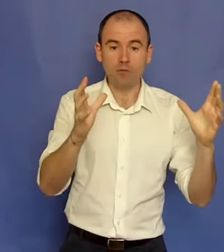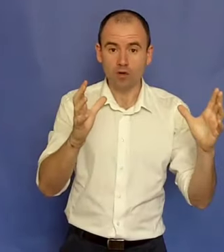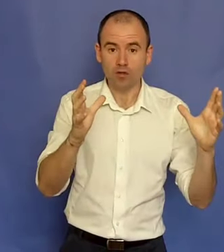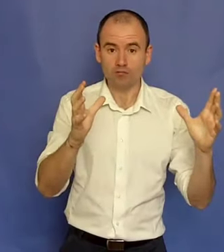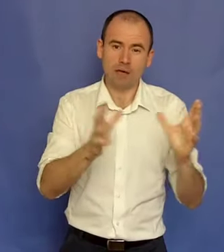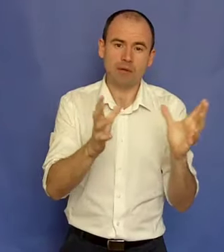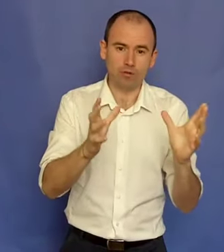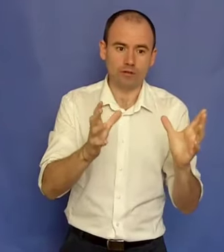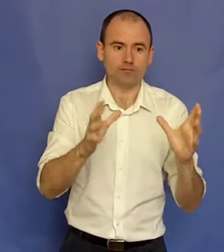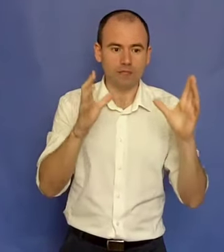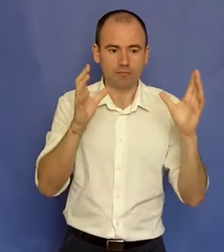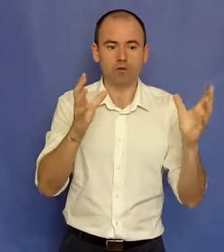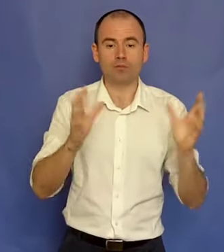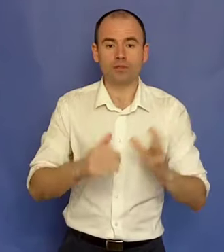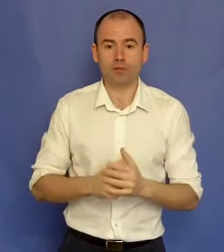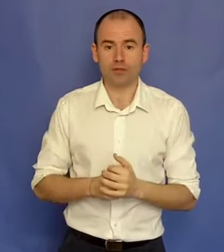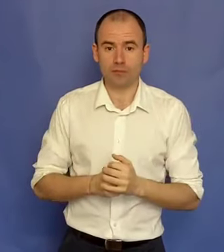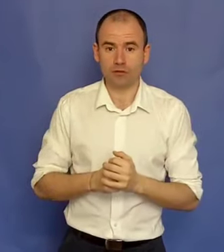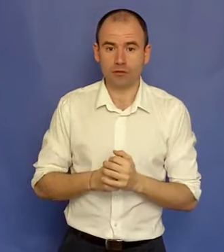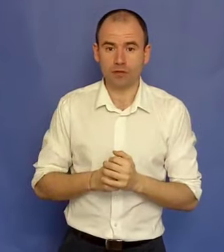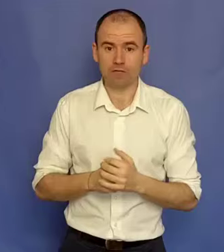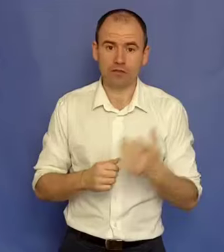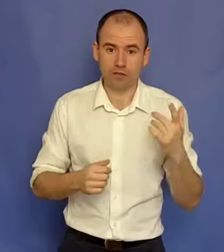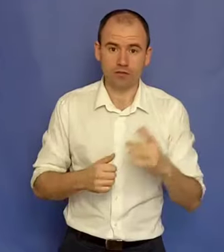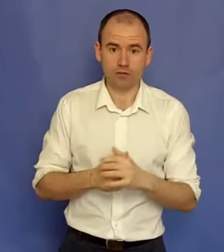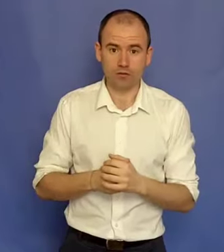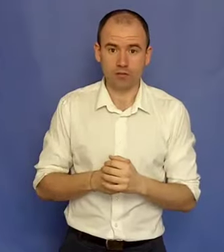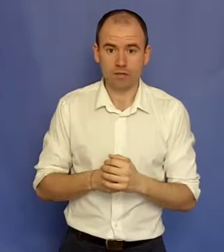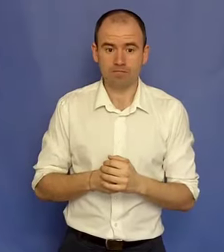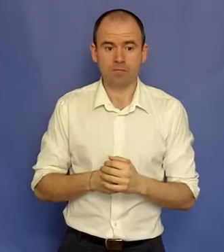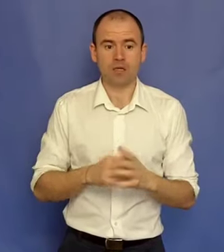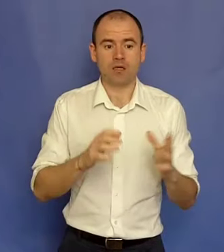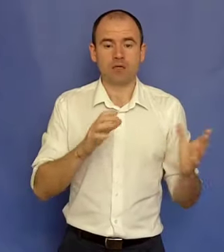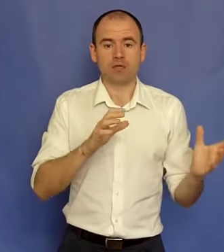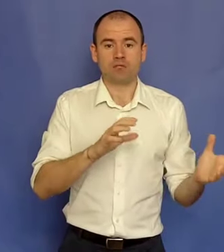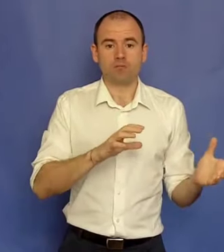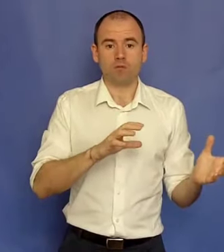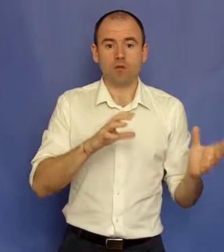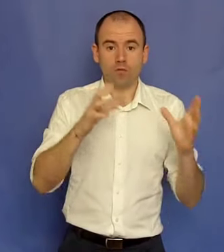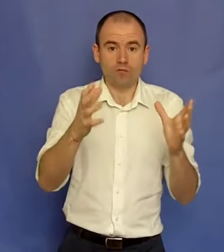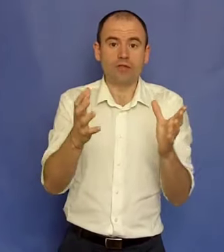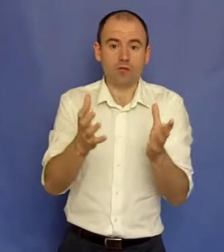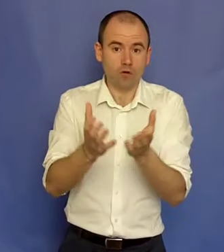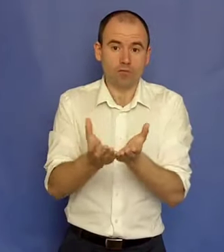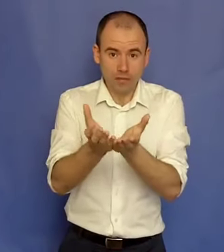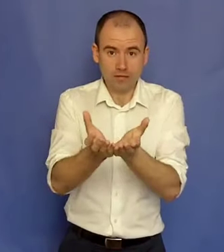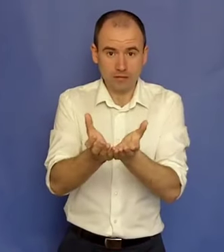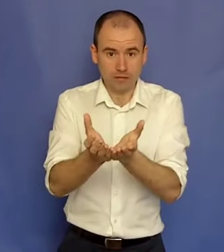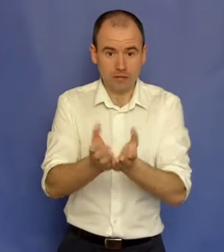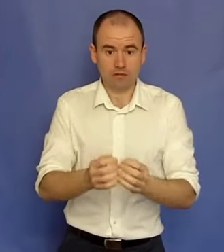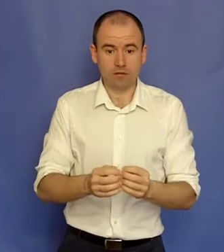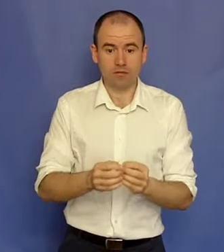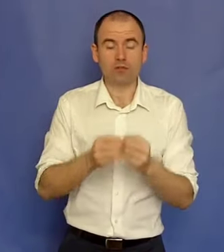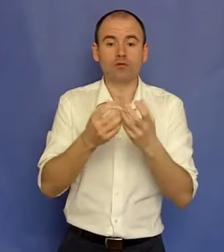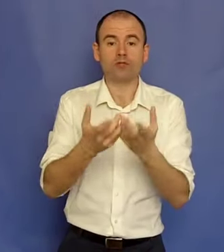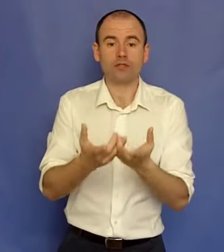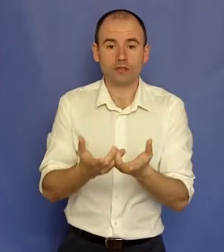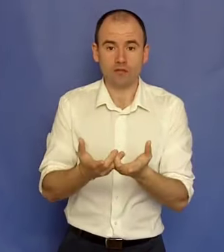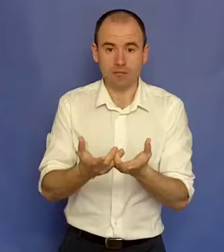un blog, am mai multe, dar blogul principal este personalitatea alfa și arta seducției. vine un om ca tine și te duci adresa de e